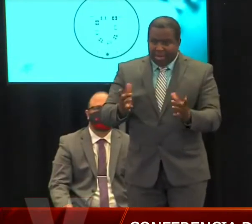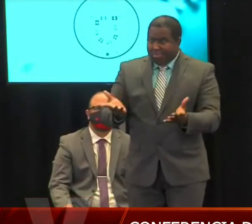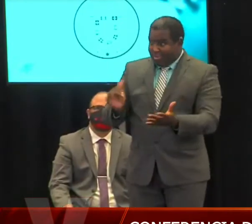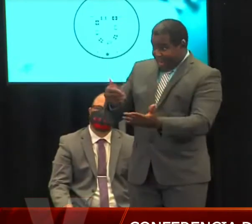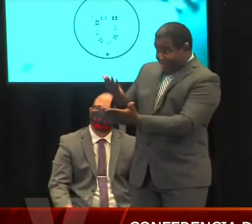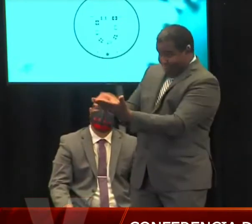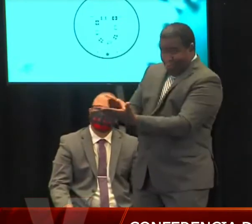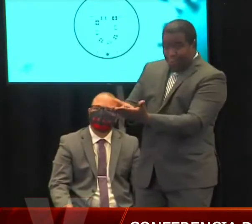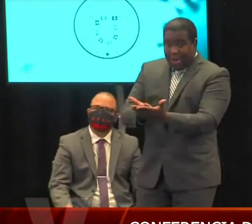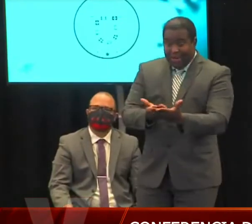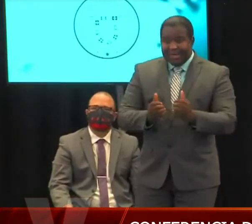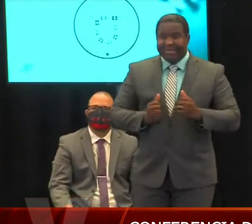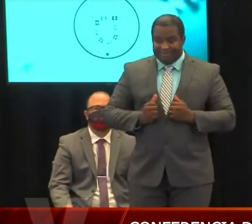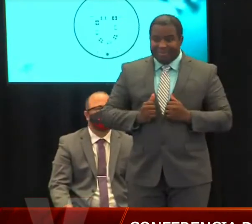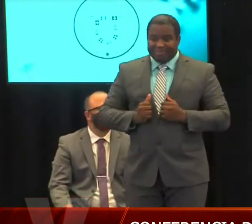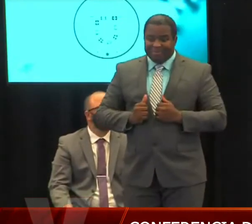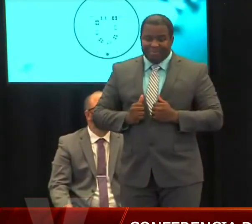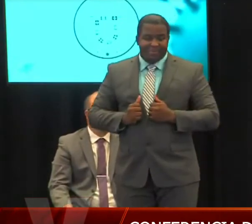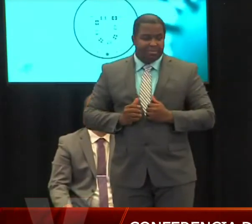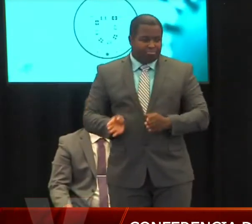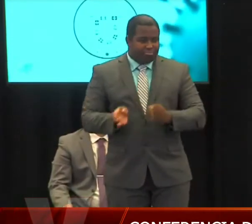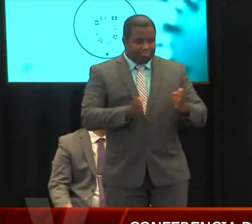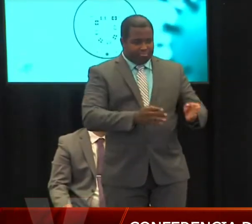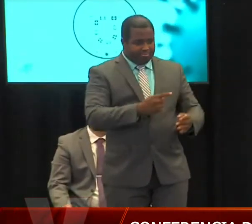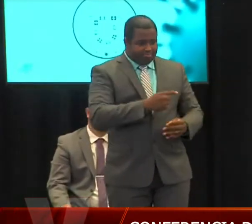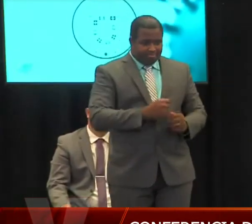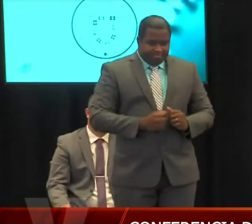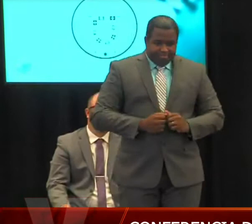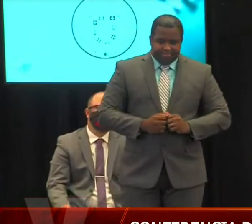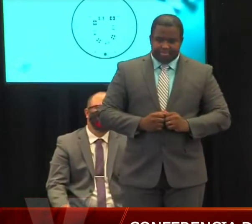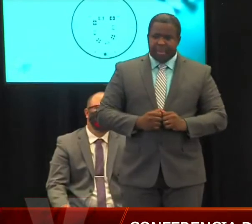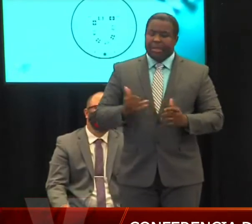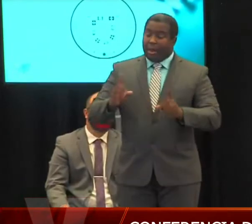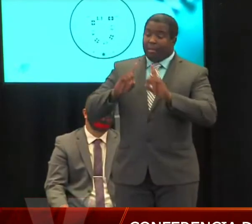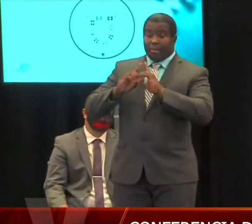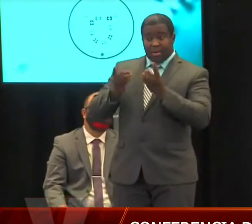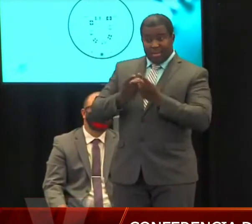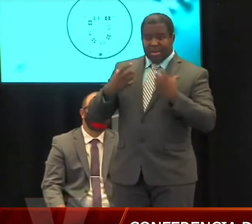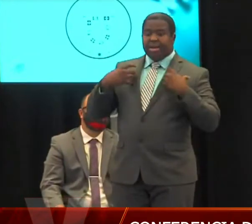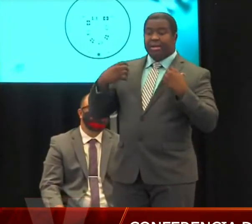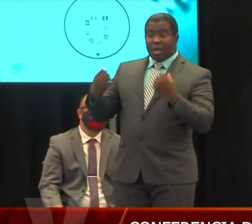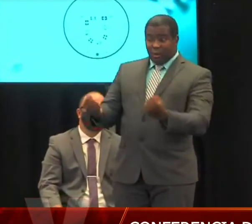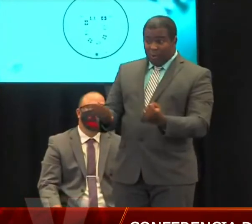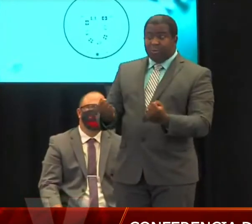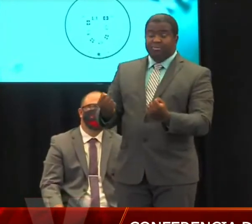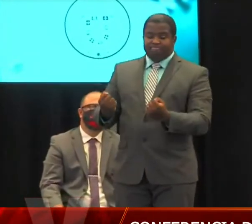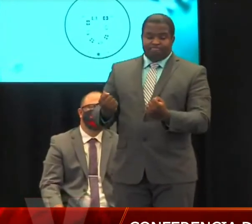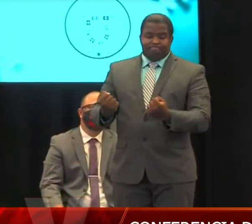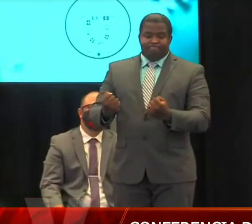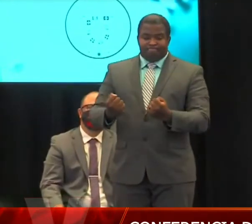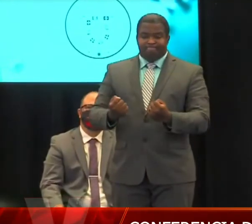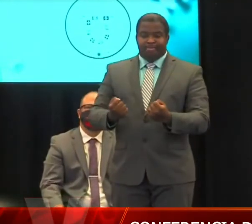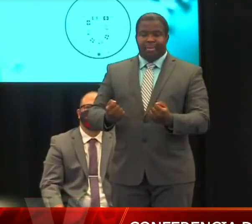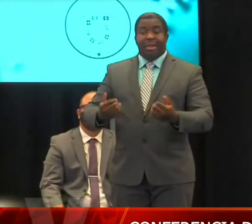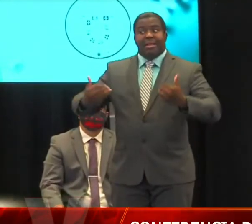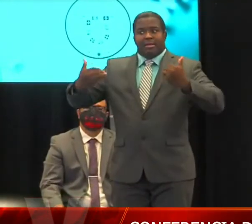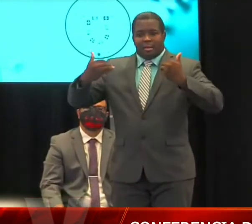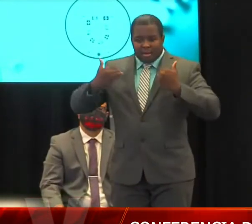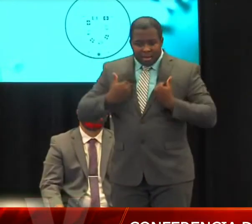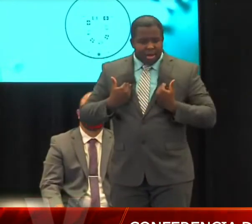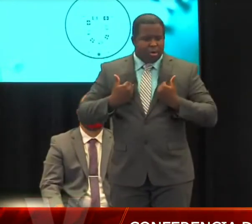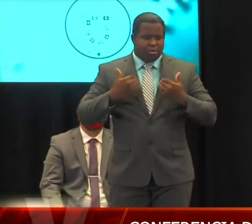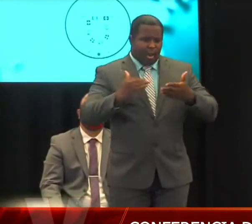y luego WIPR. El Departamento de Salud, yo creo que fue importante, impresionante, ver el reporte que presenta el proceso municipal,